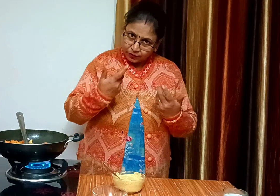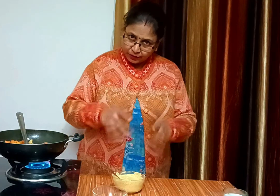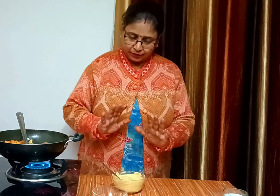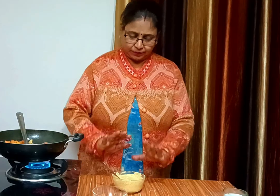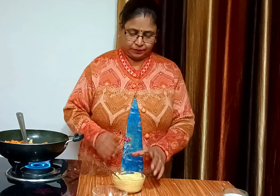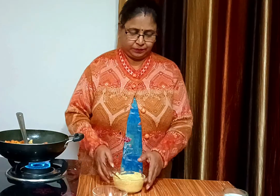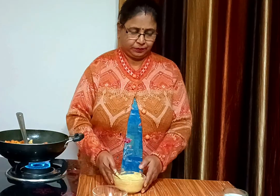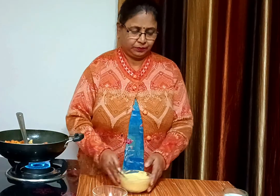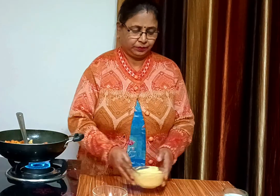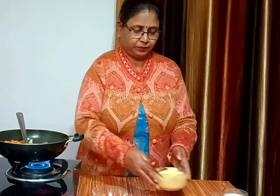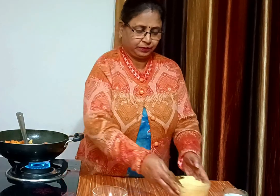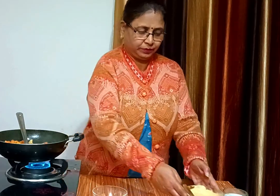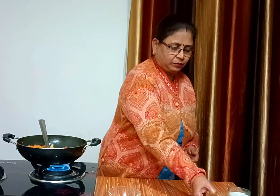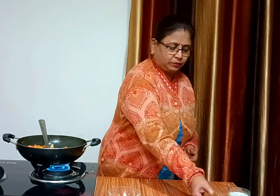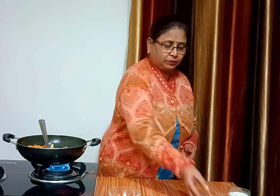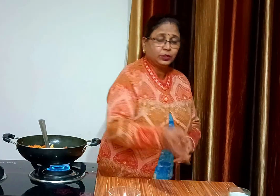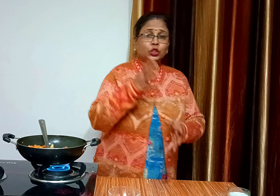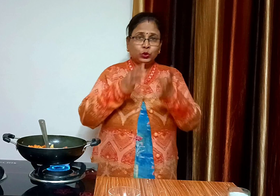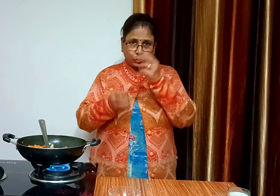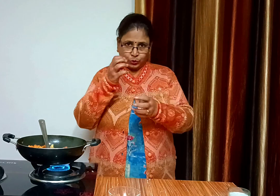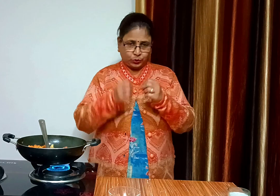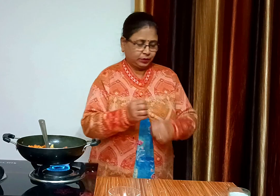धाई मसाला बन गया है, अब हम एक चत्थाई कब दूद लेंगे